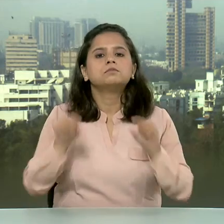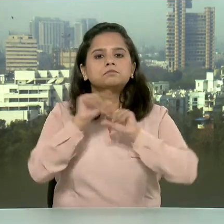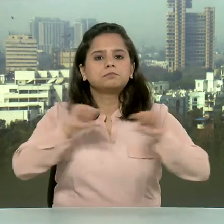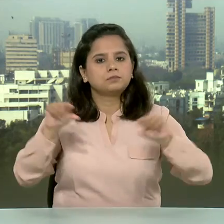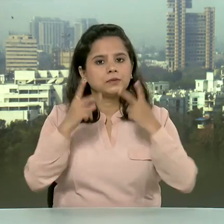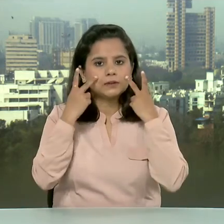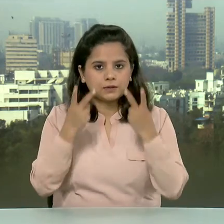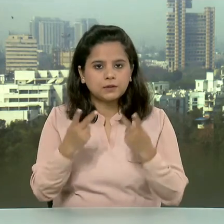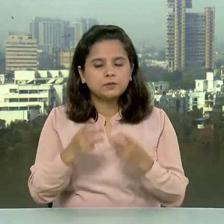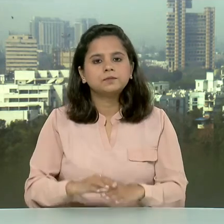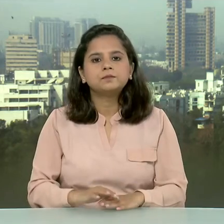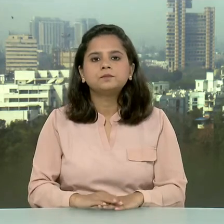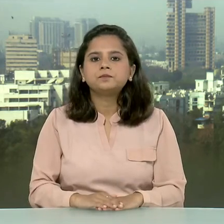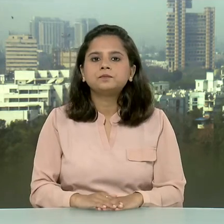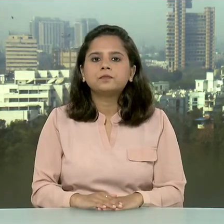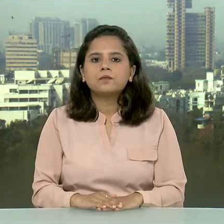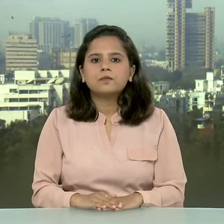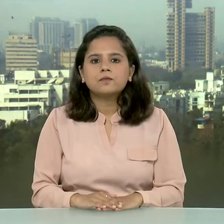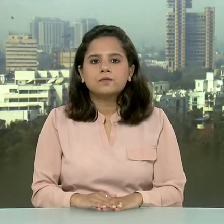सुर्ख्यों के साथ